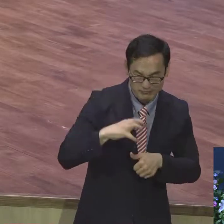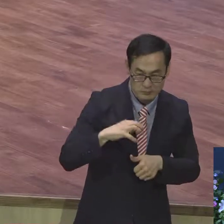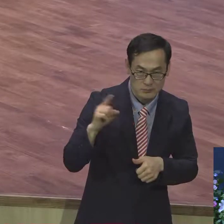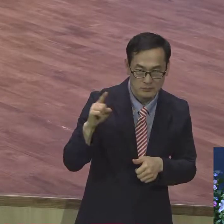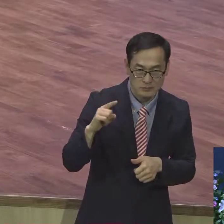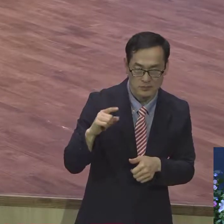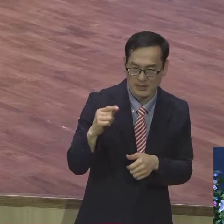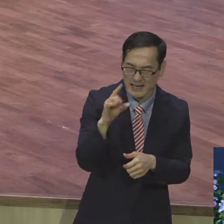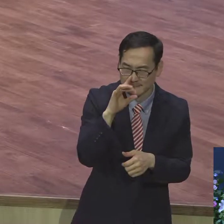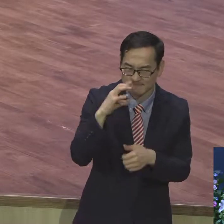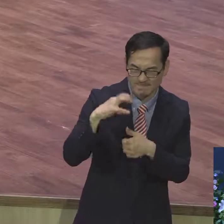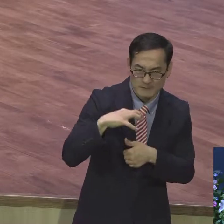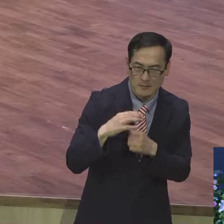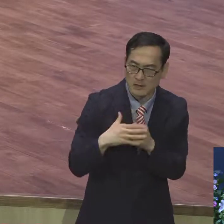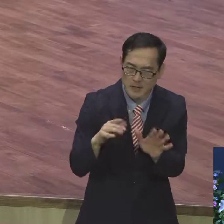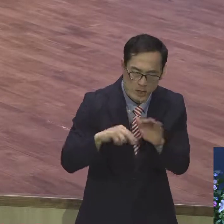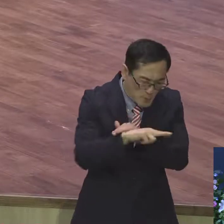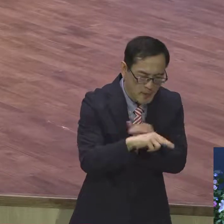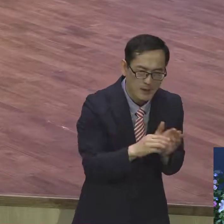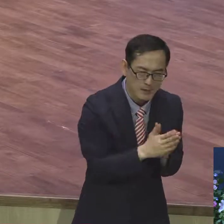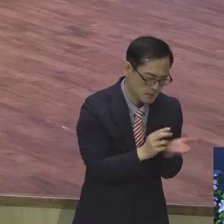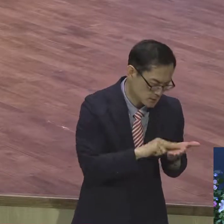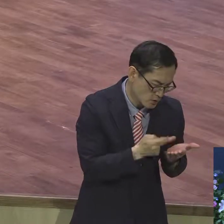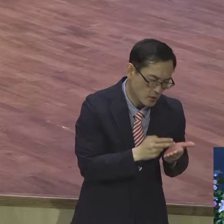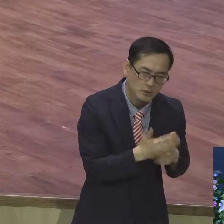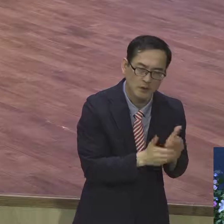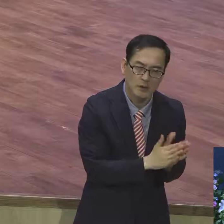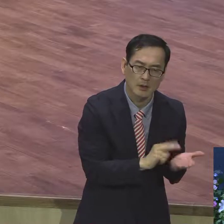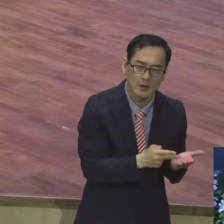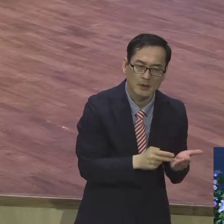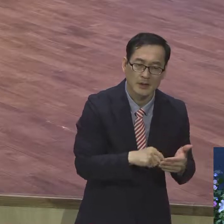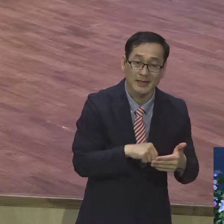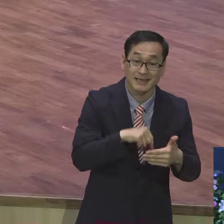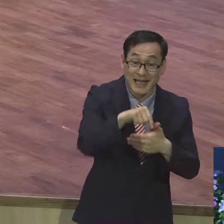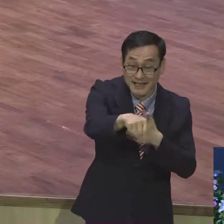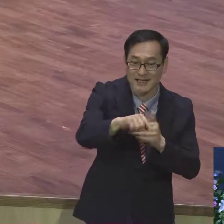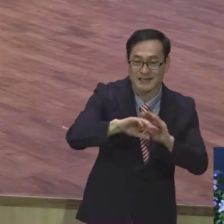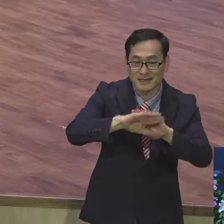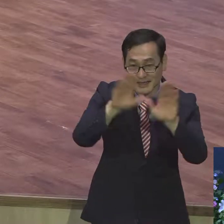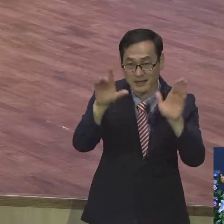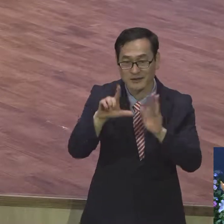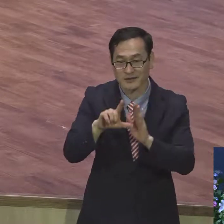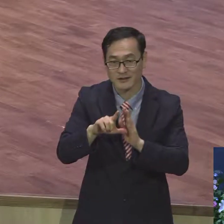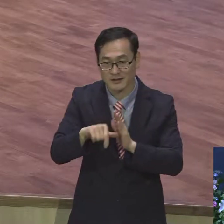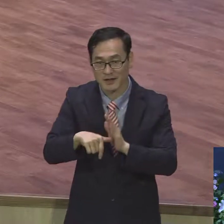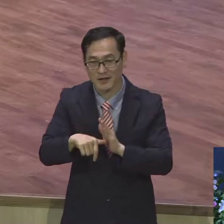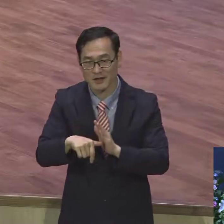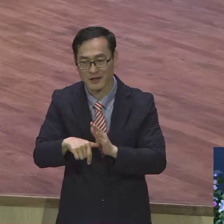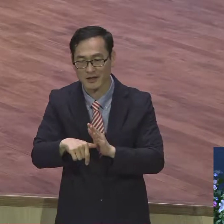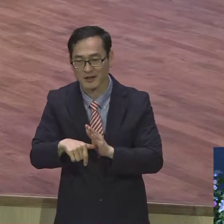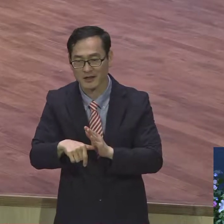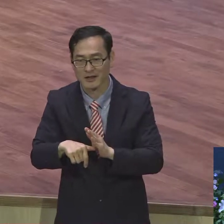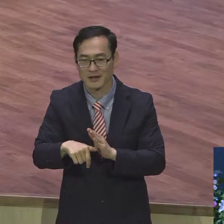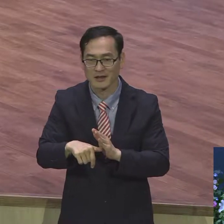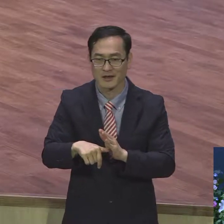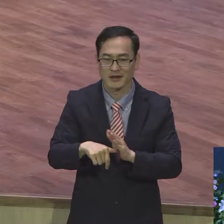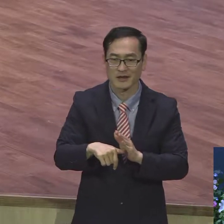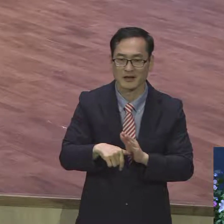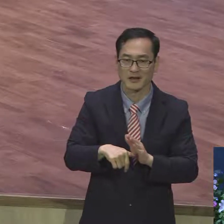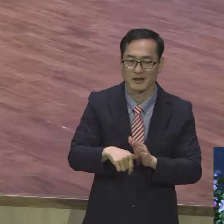동네 사람들이 사냥꾼처럼 사냥을 합니다. 낮에는 총가지고 사냥을 다 다니고 밤에는 성경을 번역하는